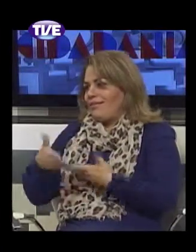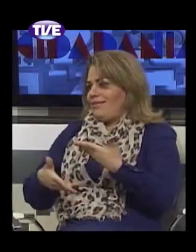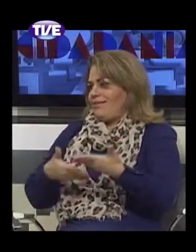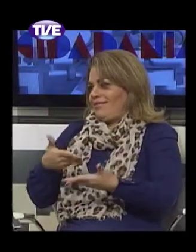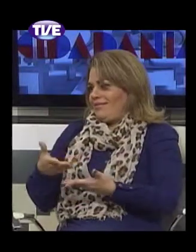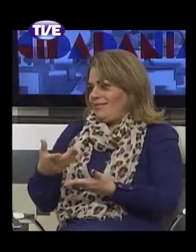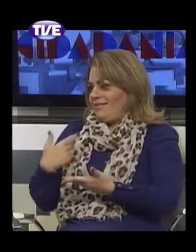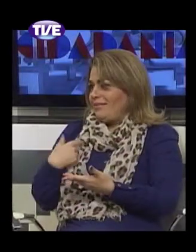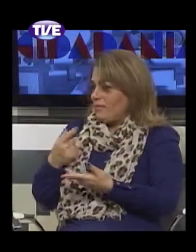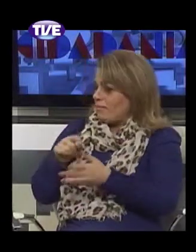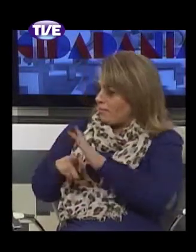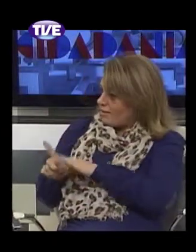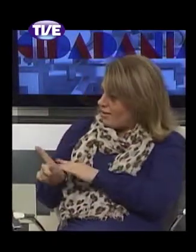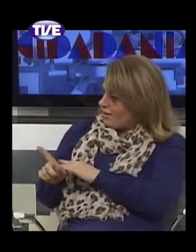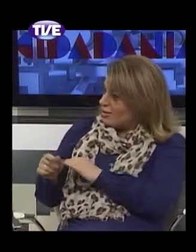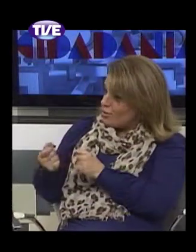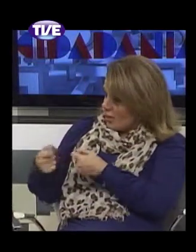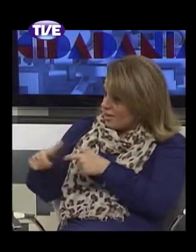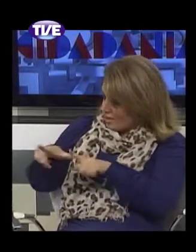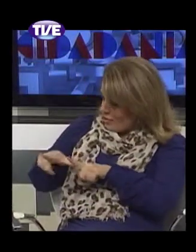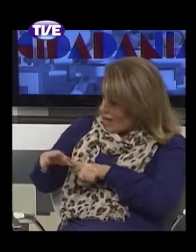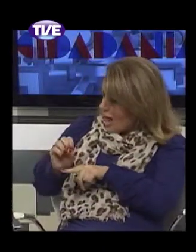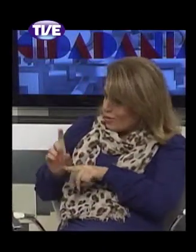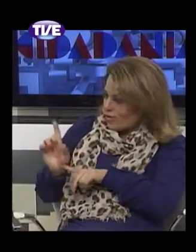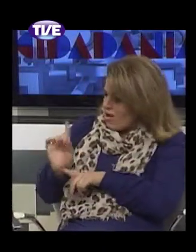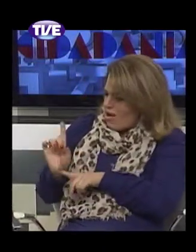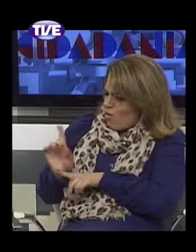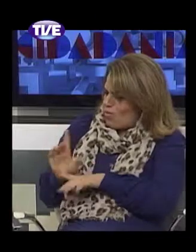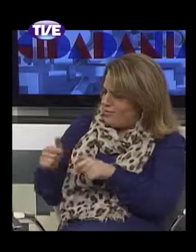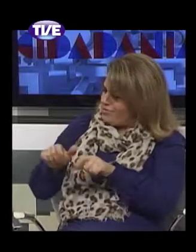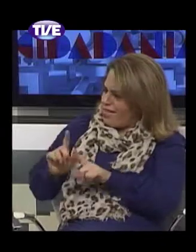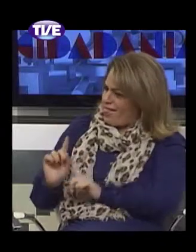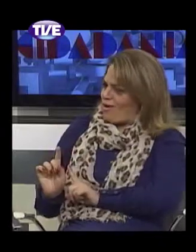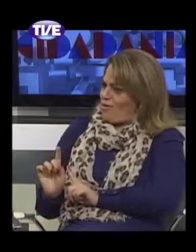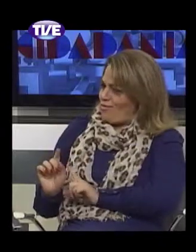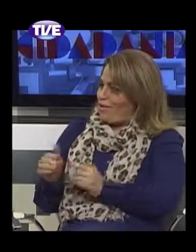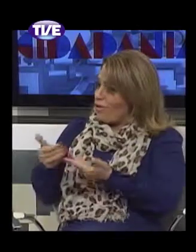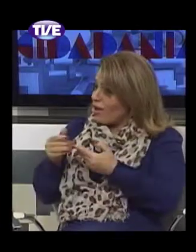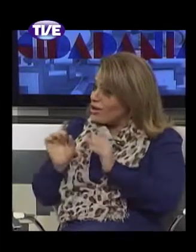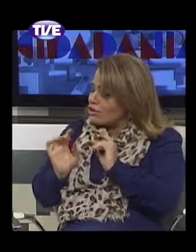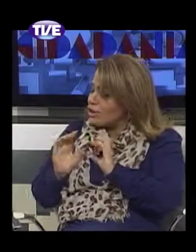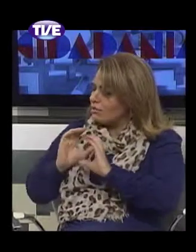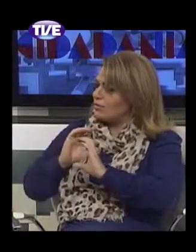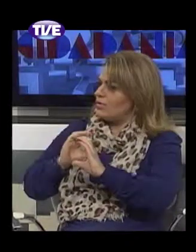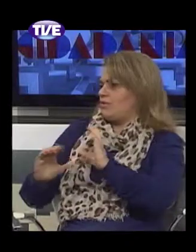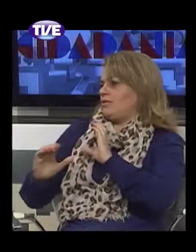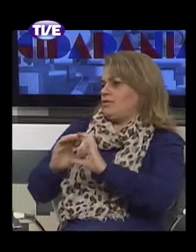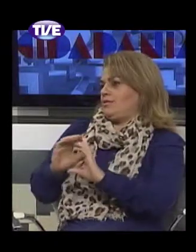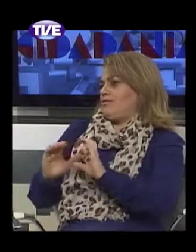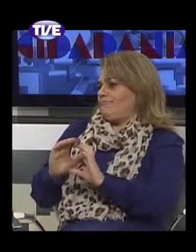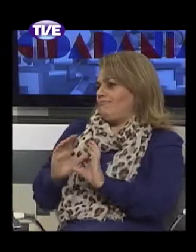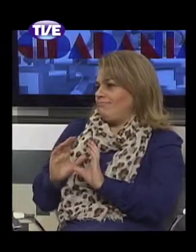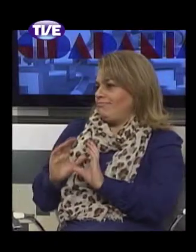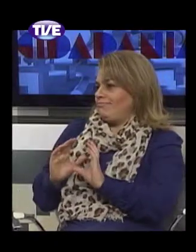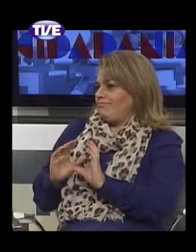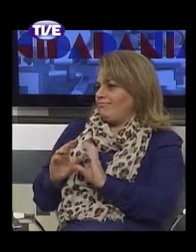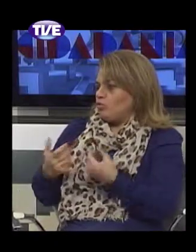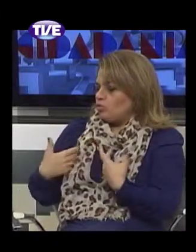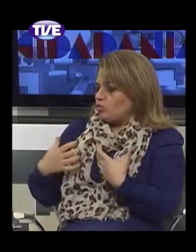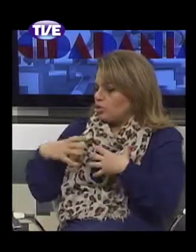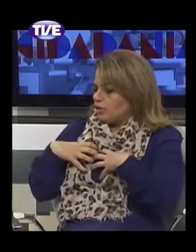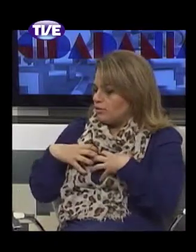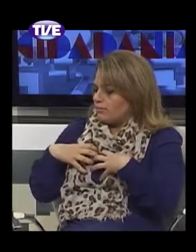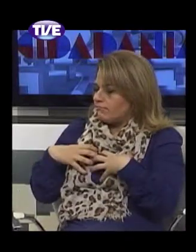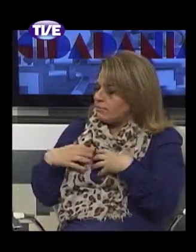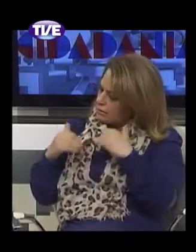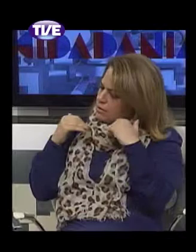dominar, e ela perguntou, mas tu quer certificado? Não, eu quero pelo menos poder me dirigir a essas pessoas de forma mais digna, porque eu acho que é um